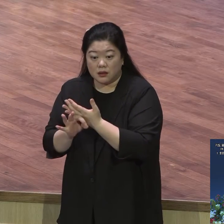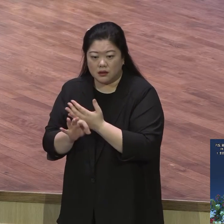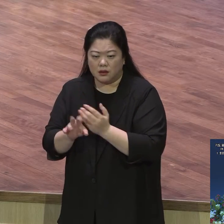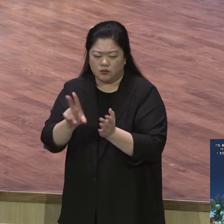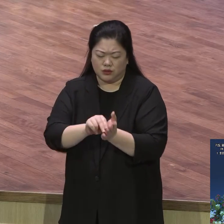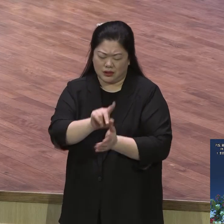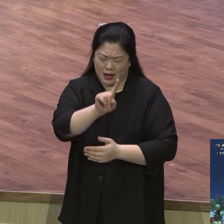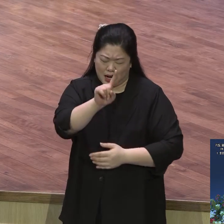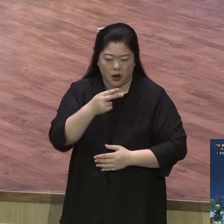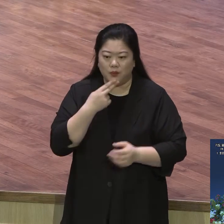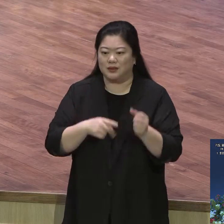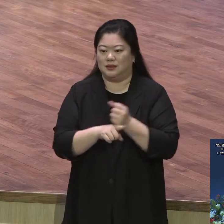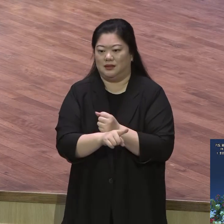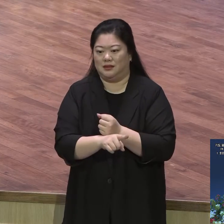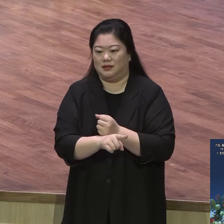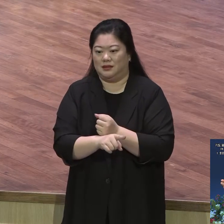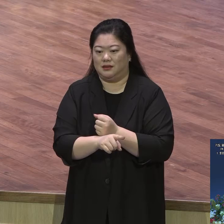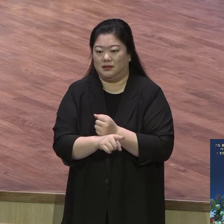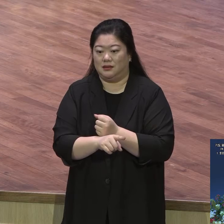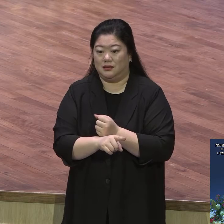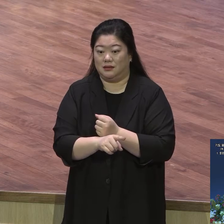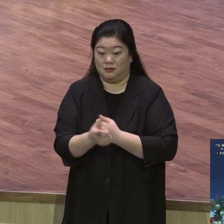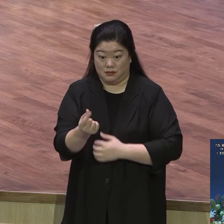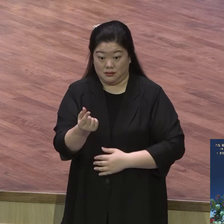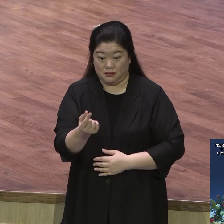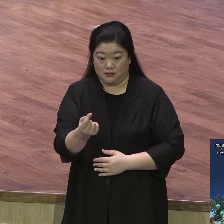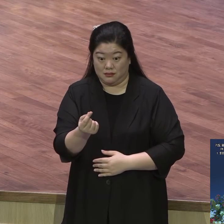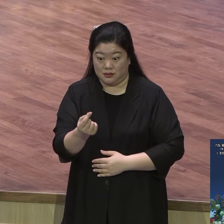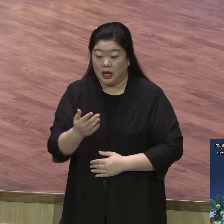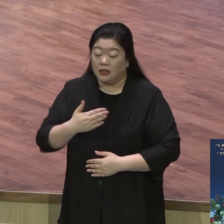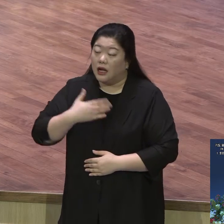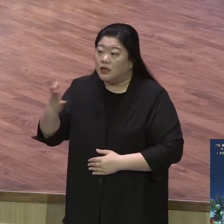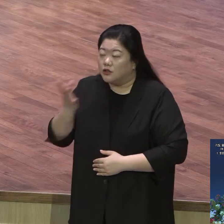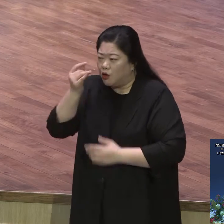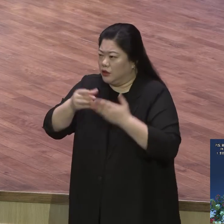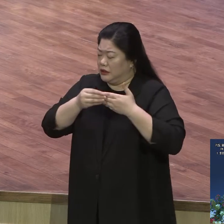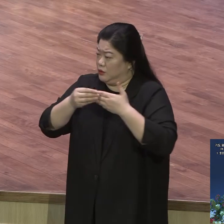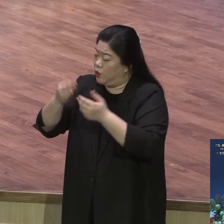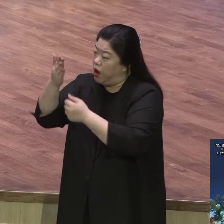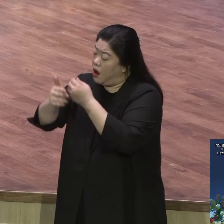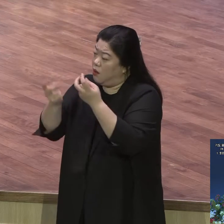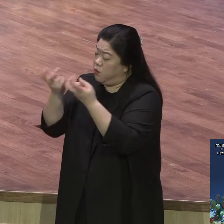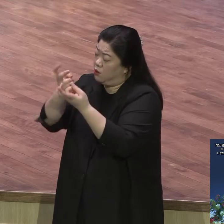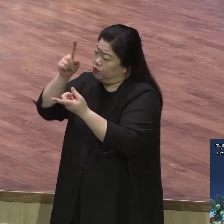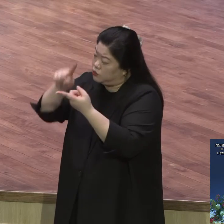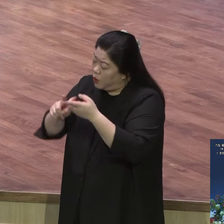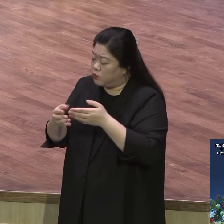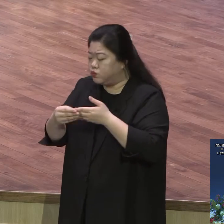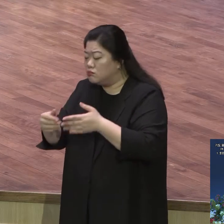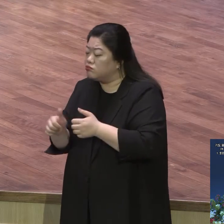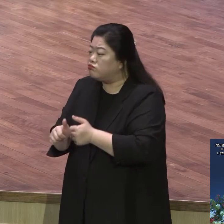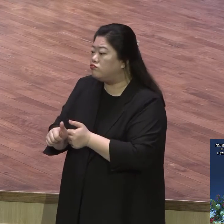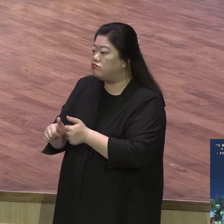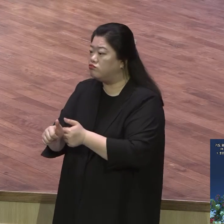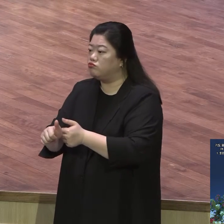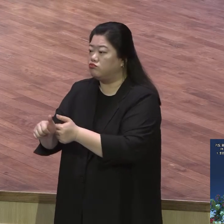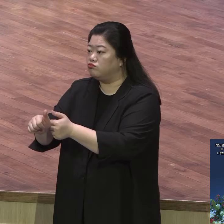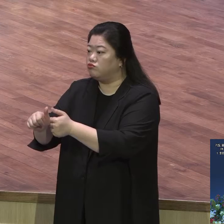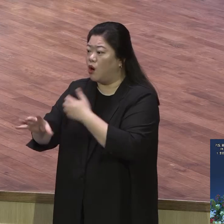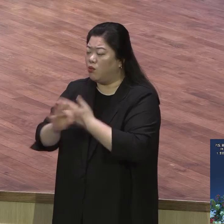받고 살면 문제 될 것이 할 수 없어요 성령 인도 못 받으니까 기분 때려 감정대로 사니까 문제 오지